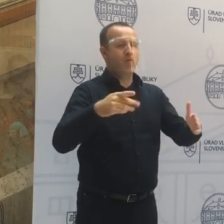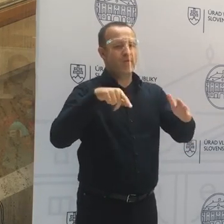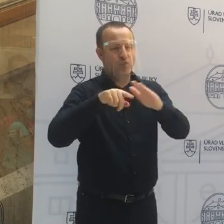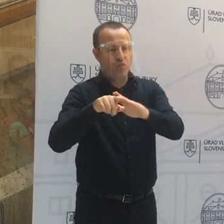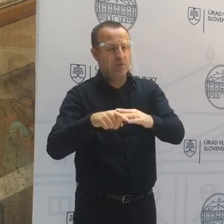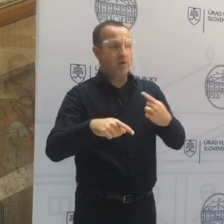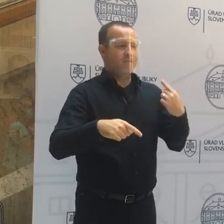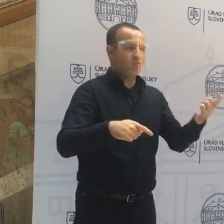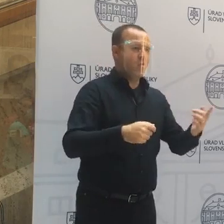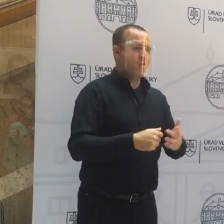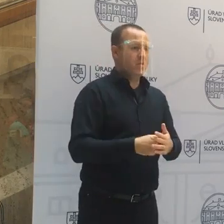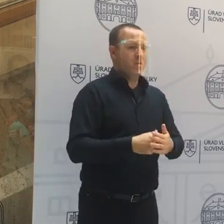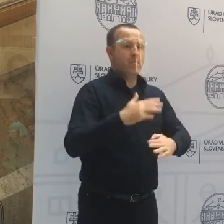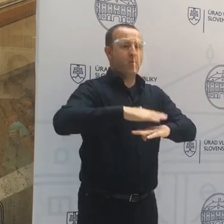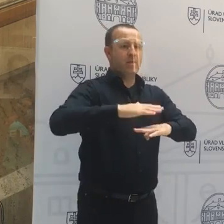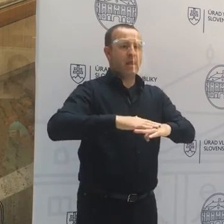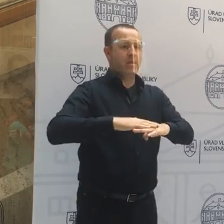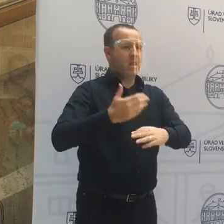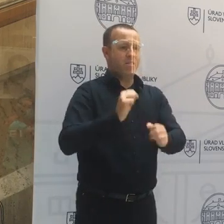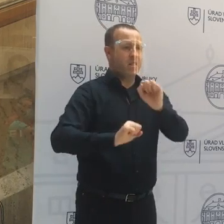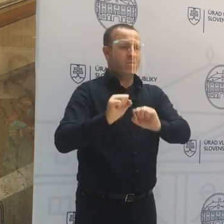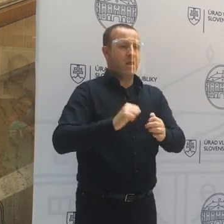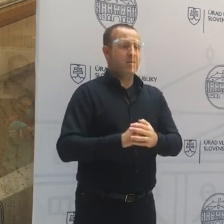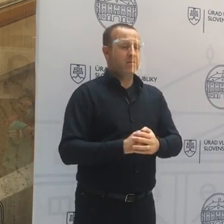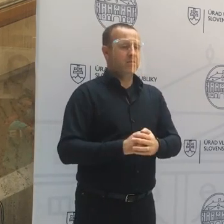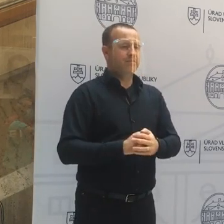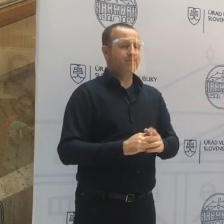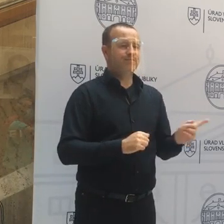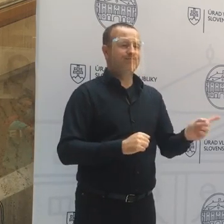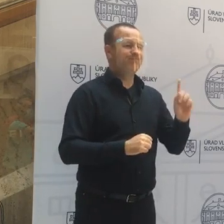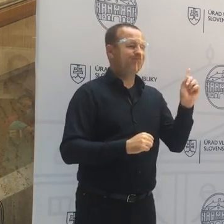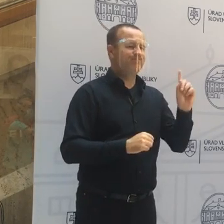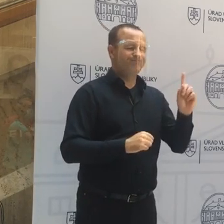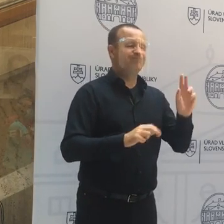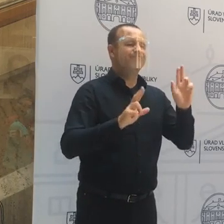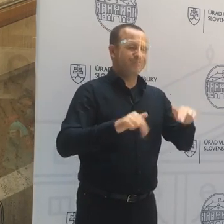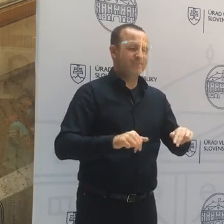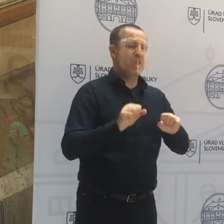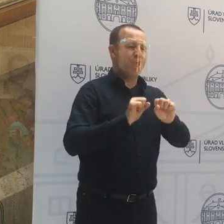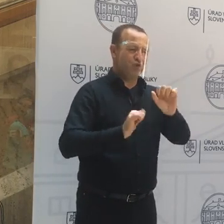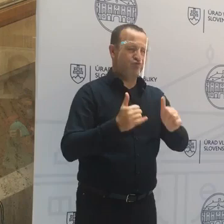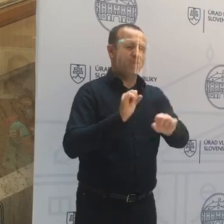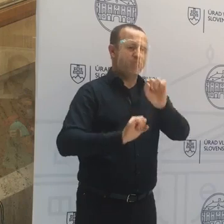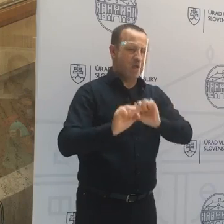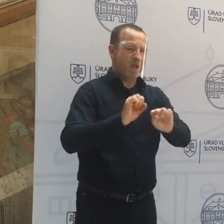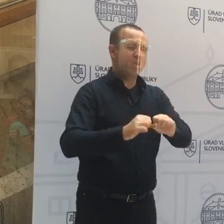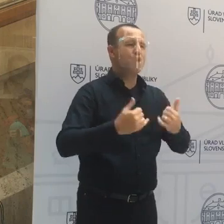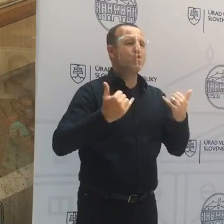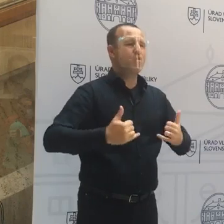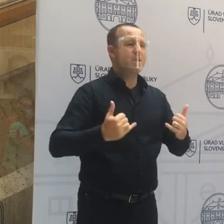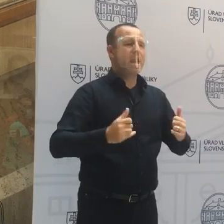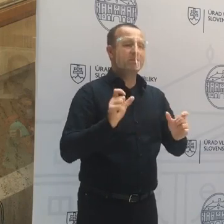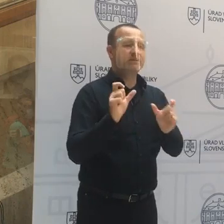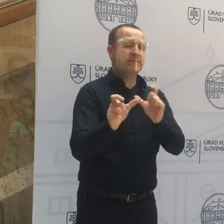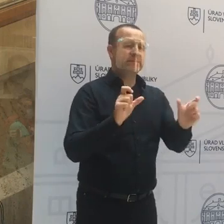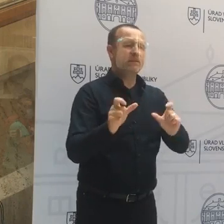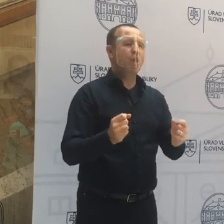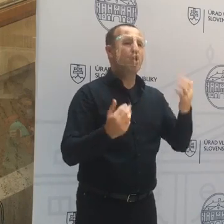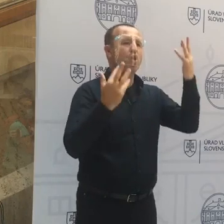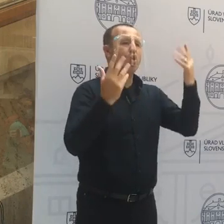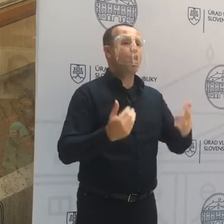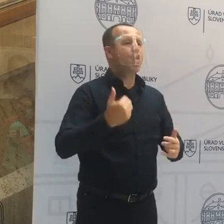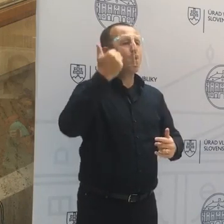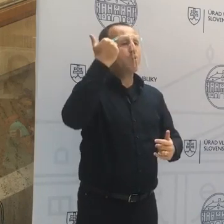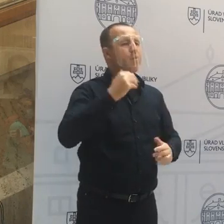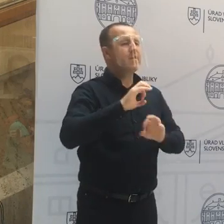nebraním nič, aby naplno podnikateľov... Práve že bráni, pretože dodnes máte obmedzenie napríklad, koľko ľudí môžete mať v